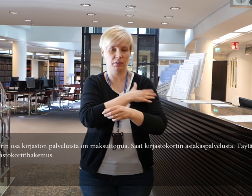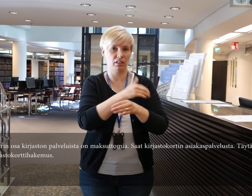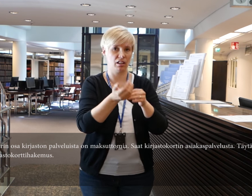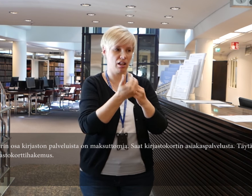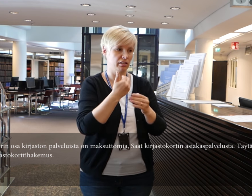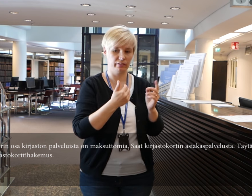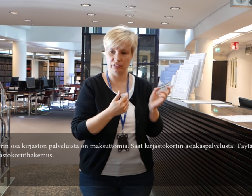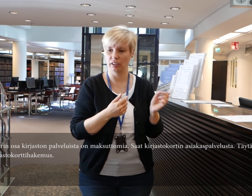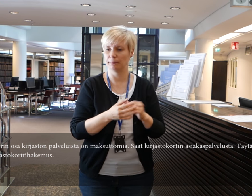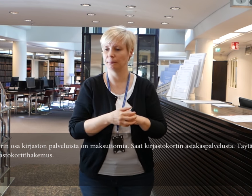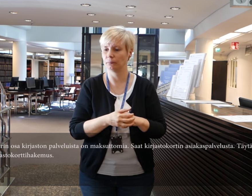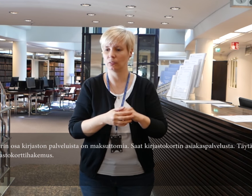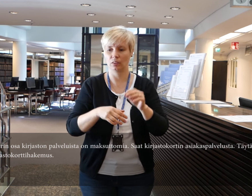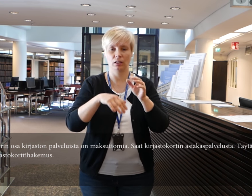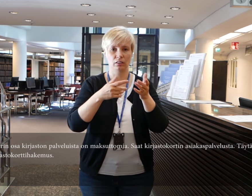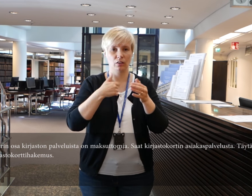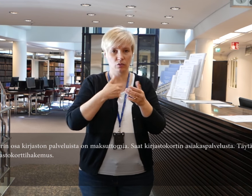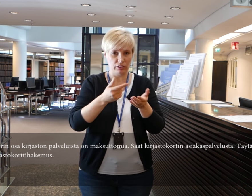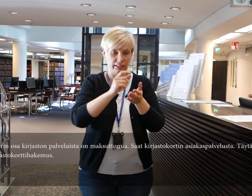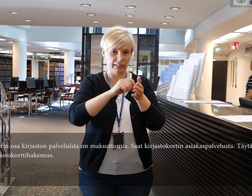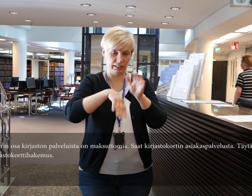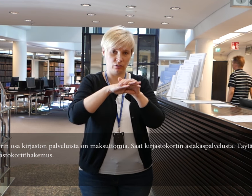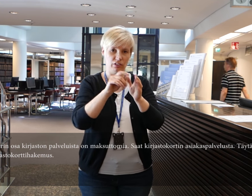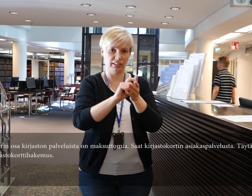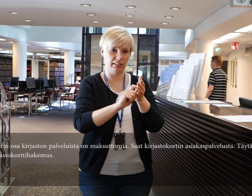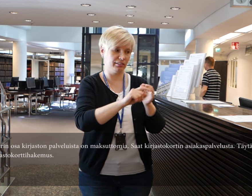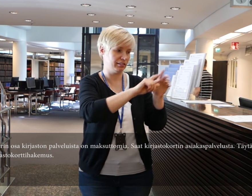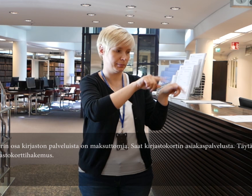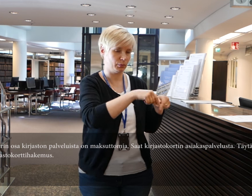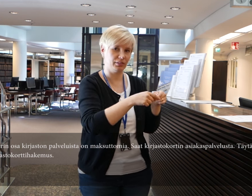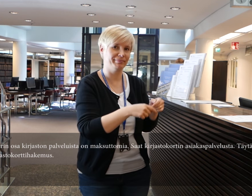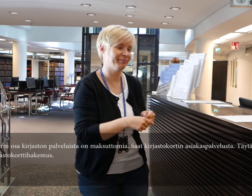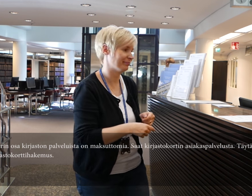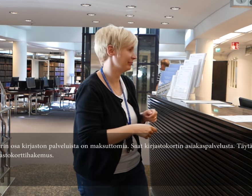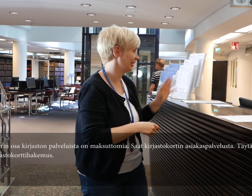Saat kirjastokortin asiakaspalvelusta. Täytä kirjastokorttihakemus.